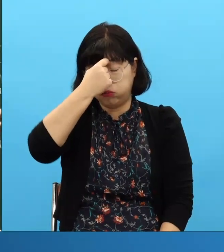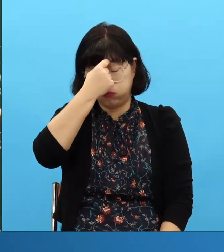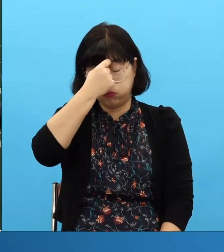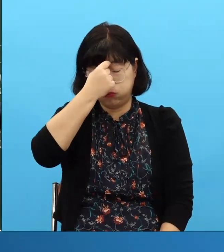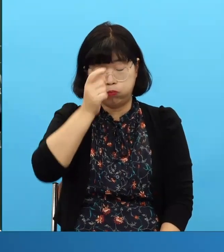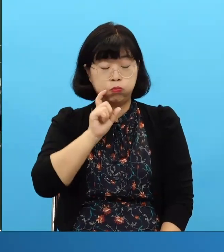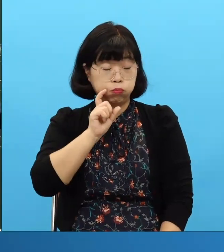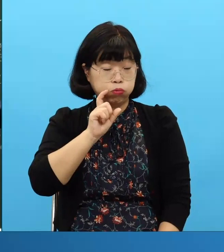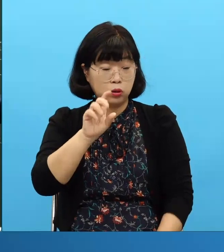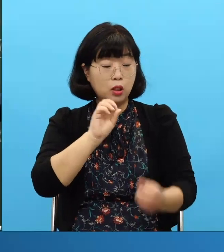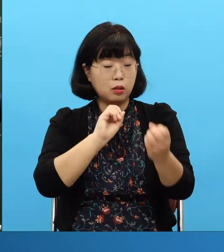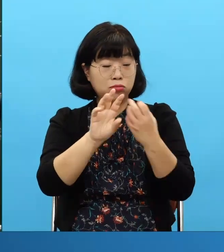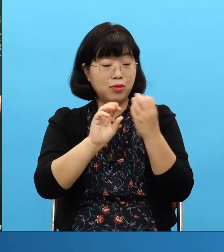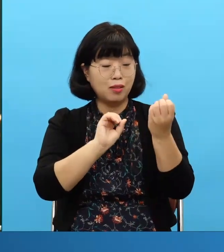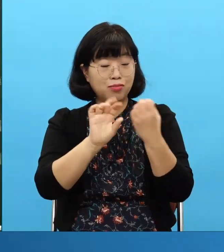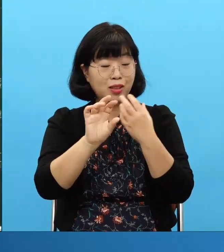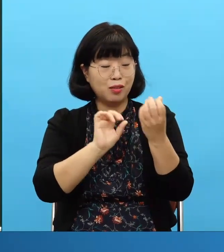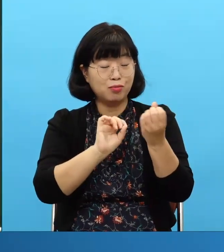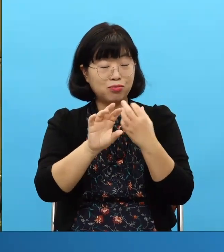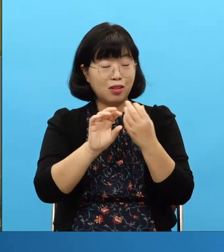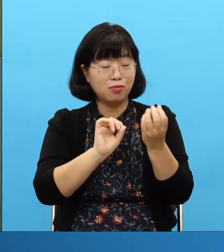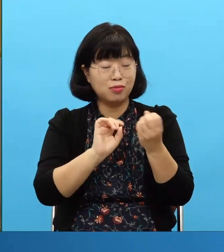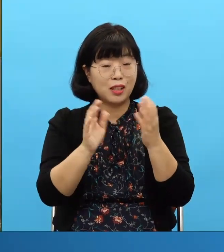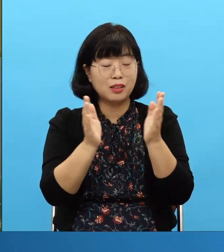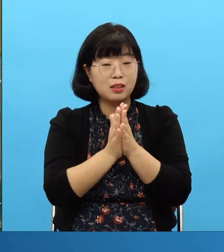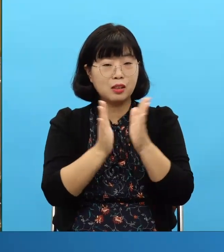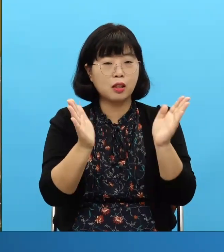Entonces vemos el pacto, vemos las respuestas Y podemos sentir y disfrutar de esto